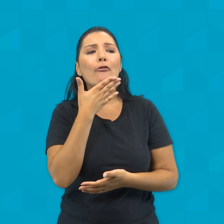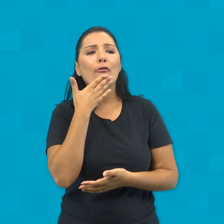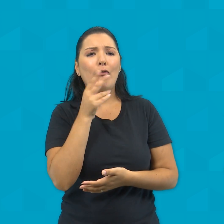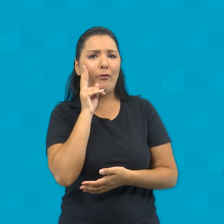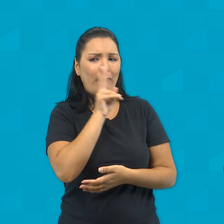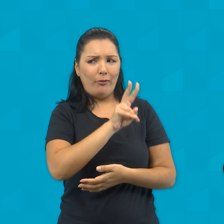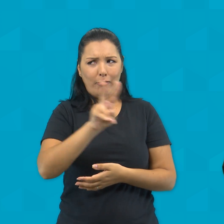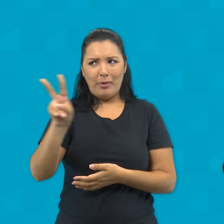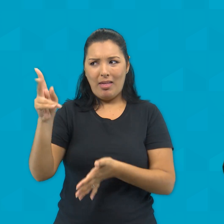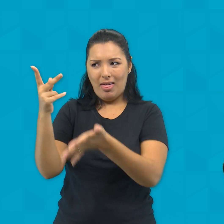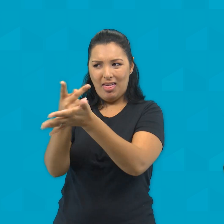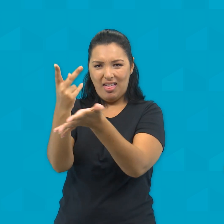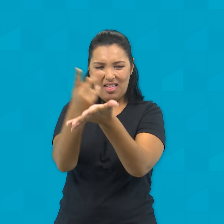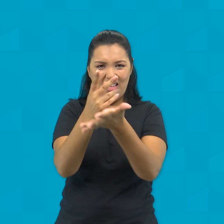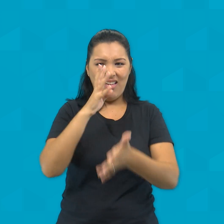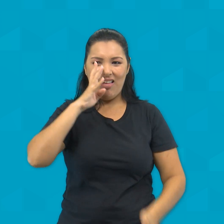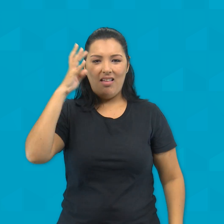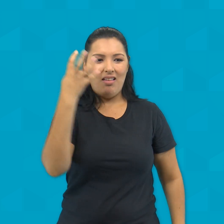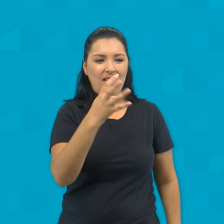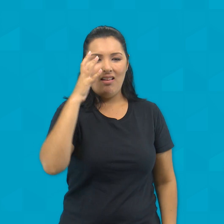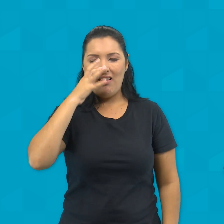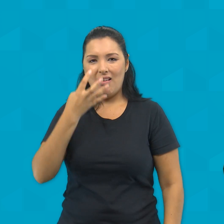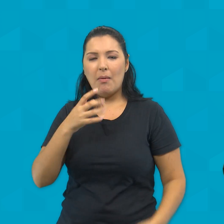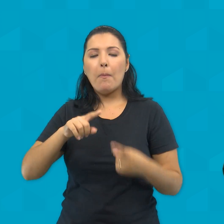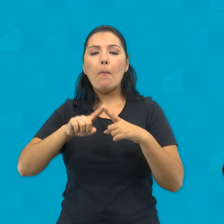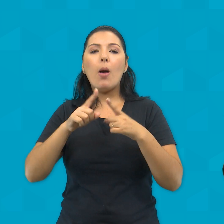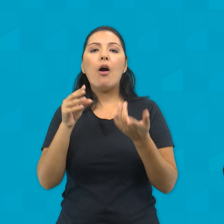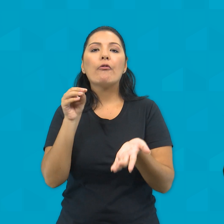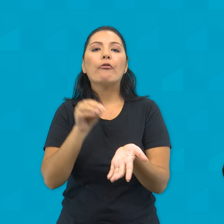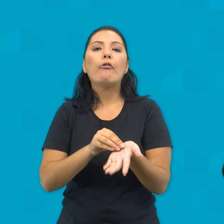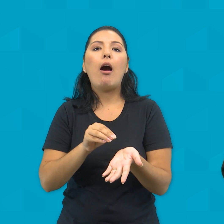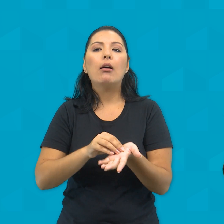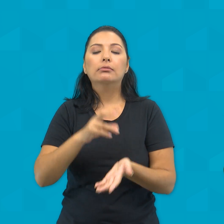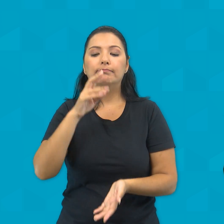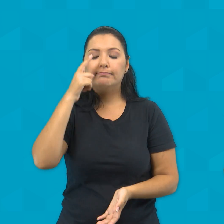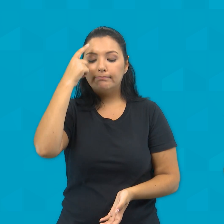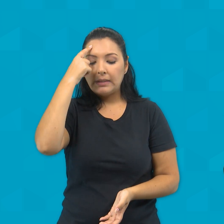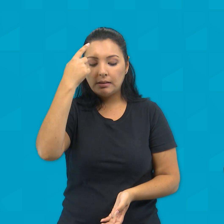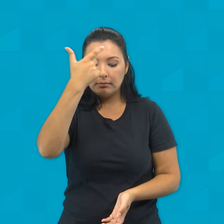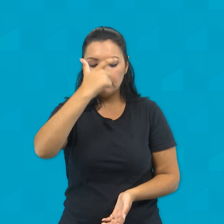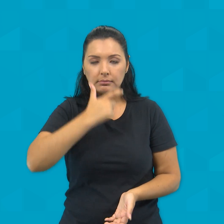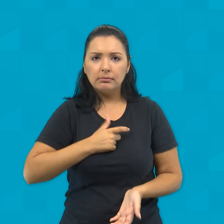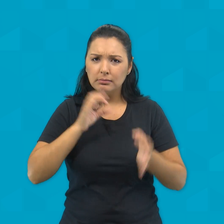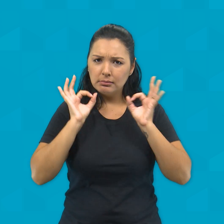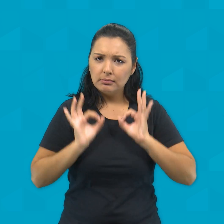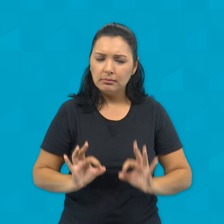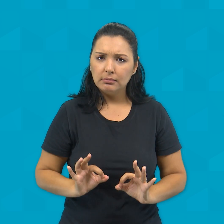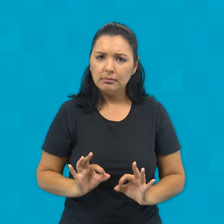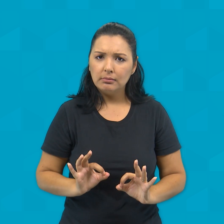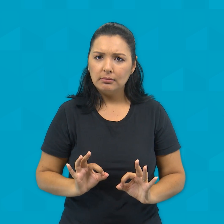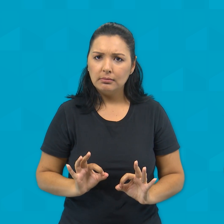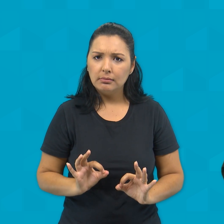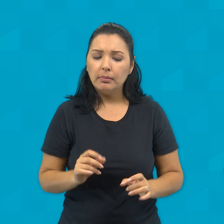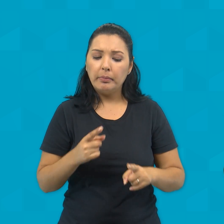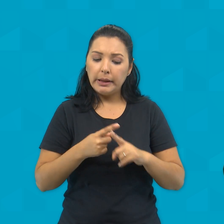alheias e julgar os outros do que reconhecer nossas próprias falhas e nos esforçarmos para corrigi-las.